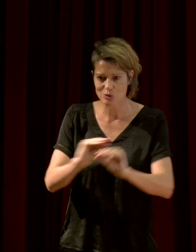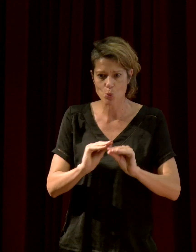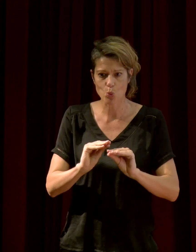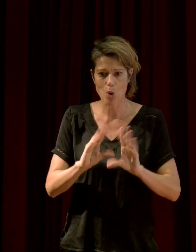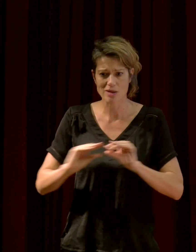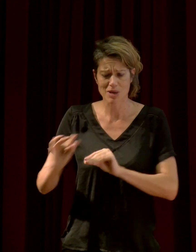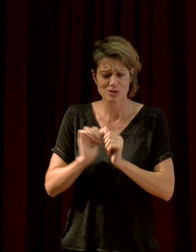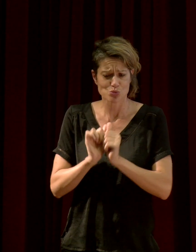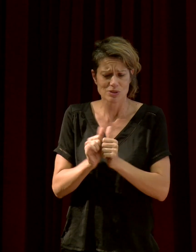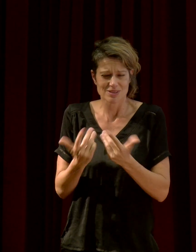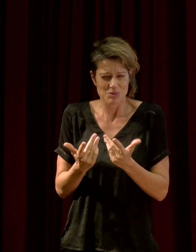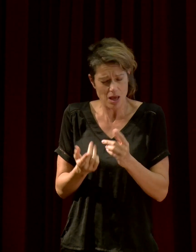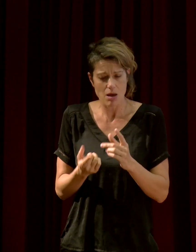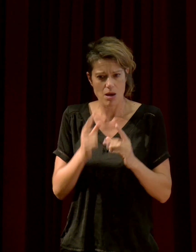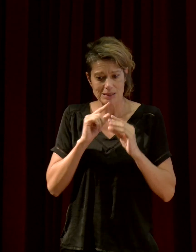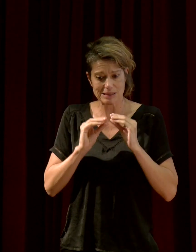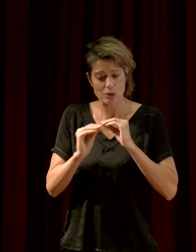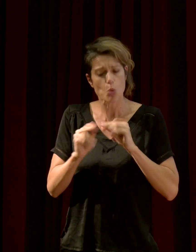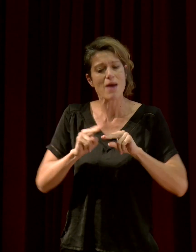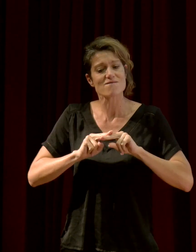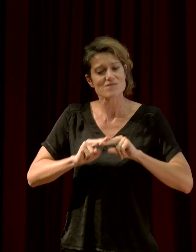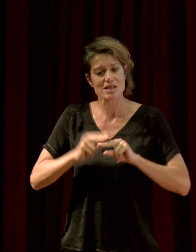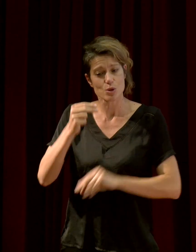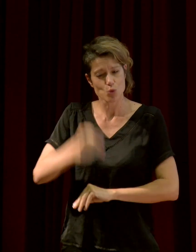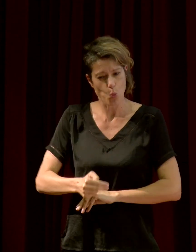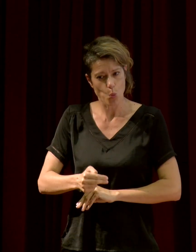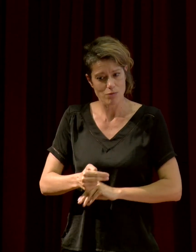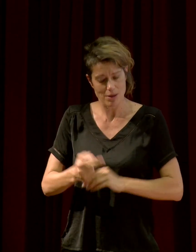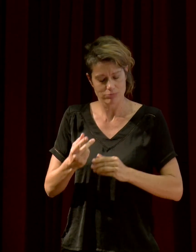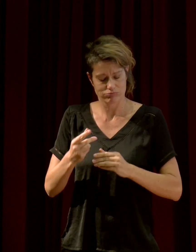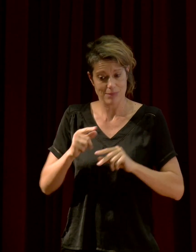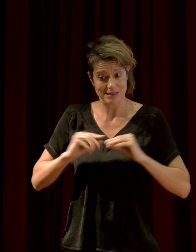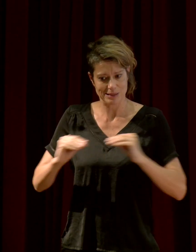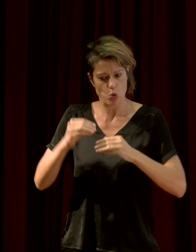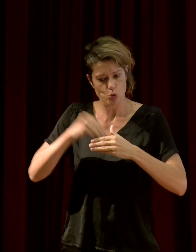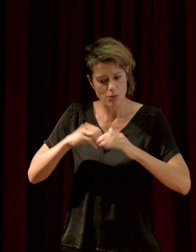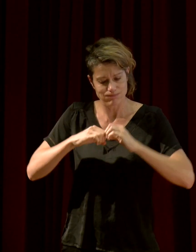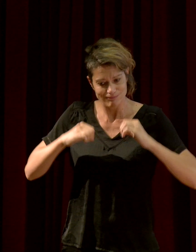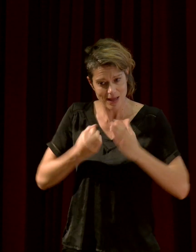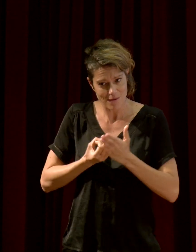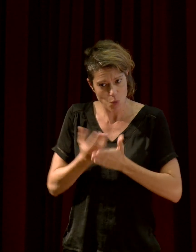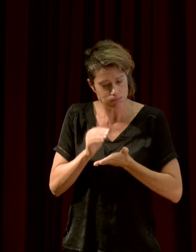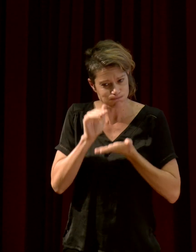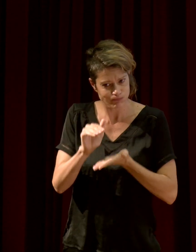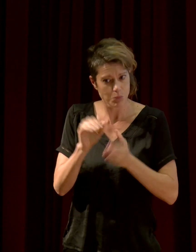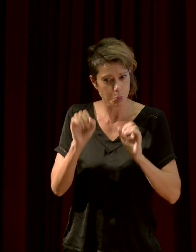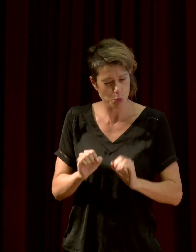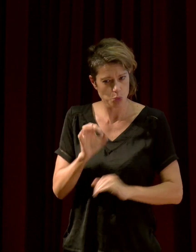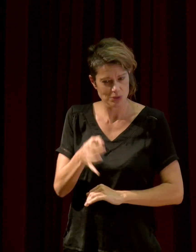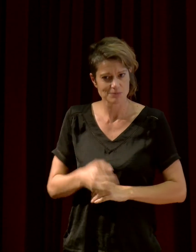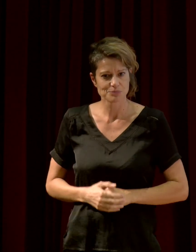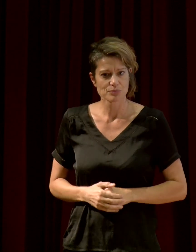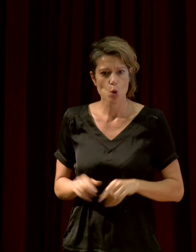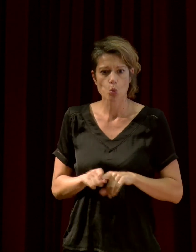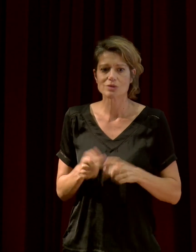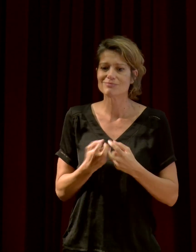Donc, il n'est pas du tout du vide. Il y a de l'information. Et puis, en effet, dans l'exemple de chasse entre les prédateurs